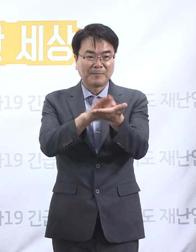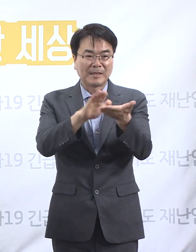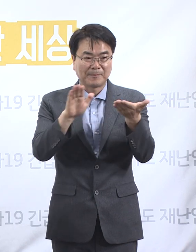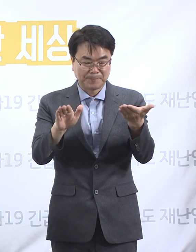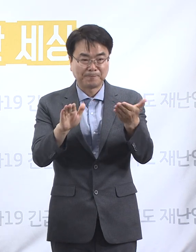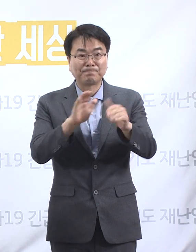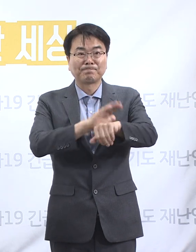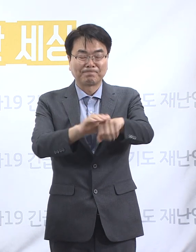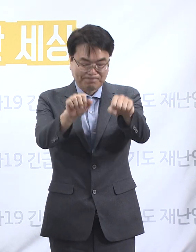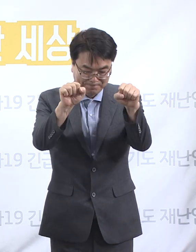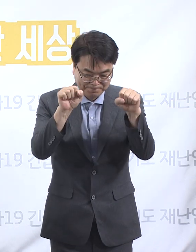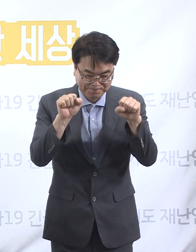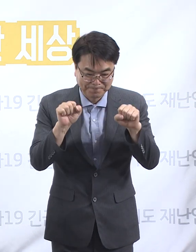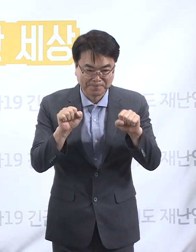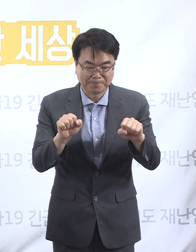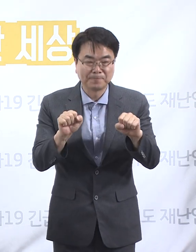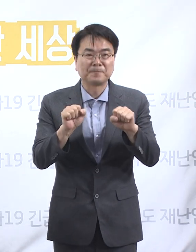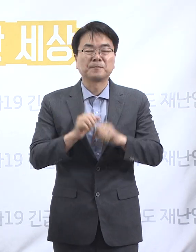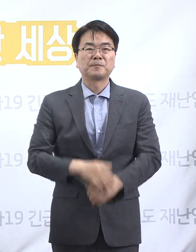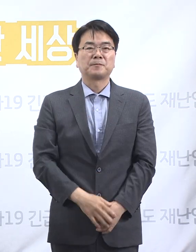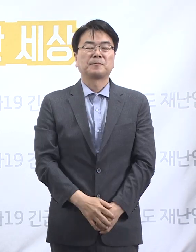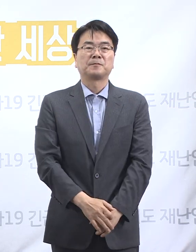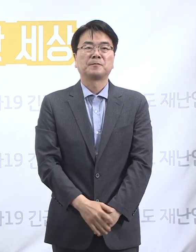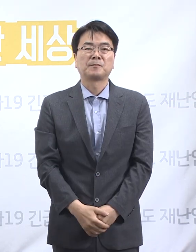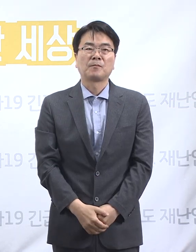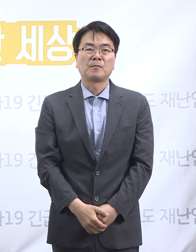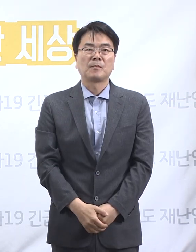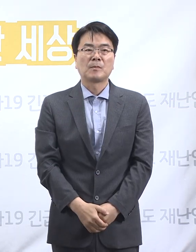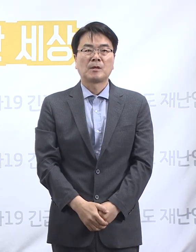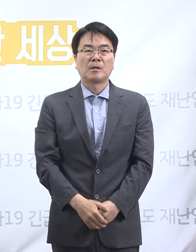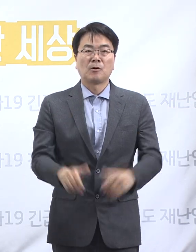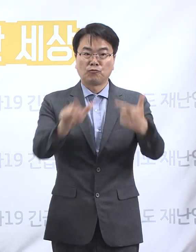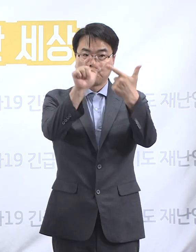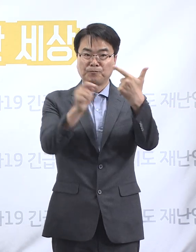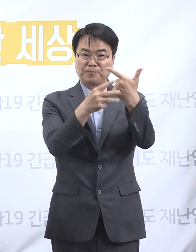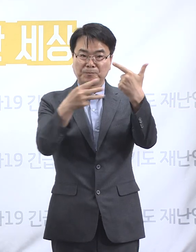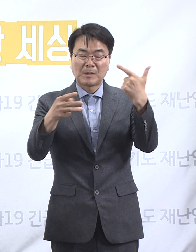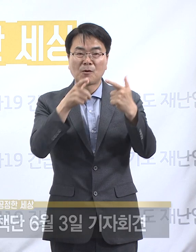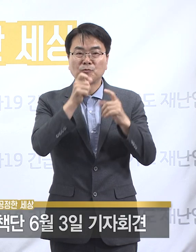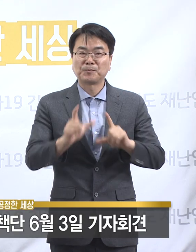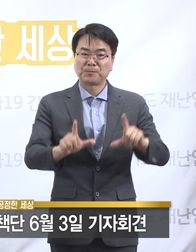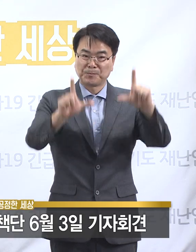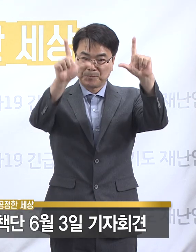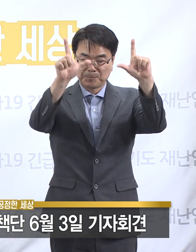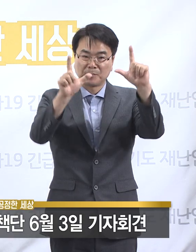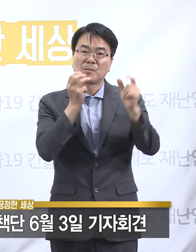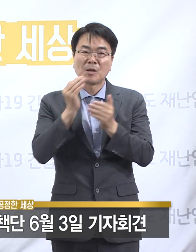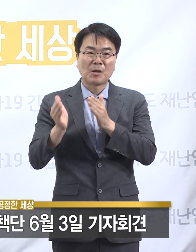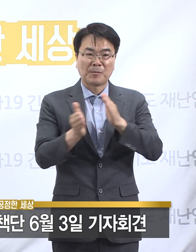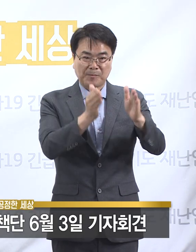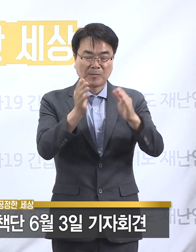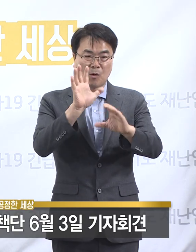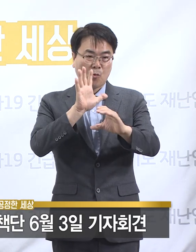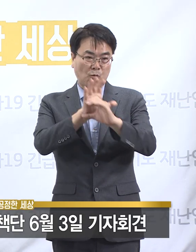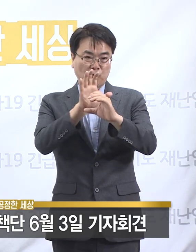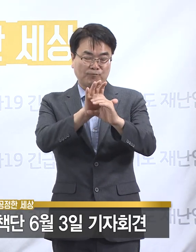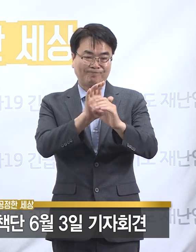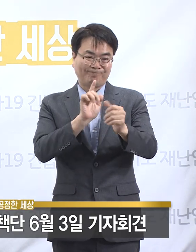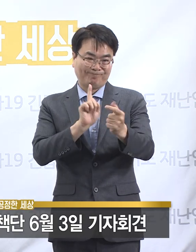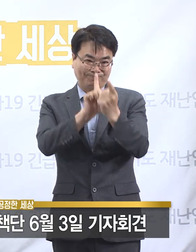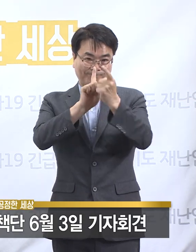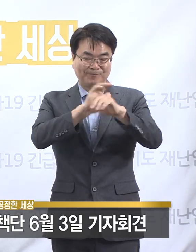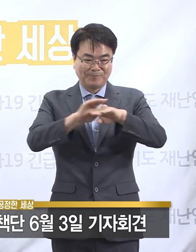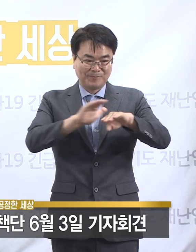경기도 코로나19 긴급대책단의 임순관입니다. 6월 3일 수요일 경기도 코로나19 대응 관련 정례